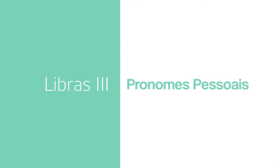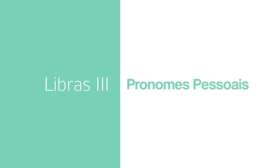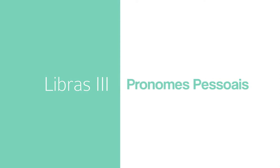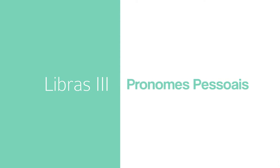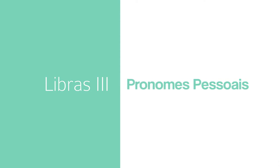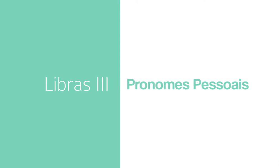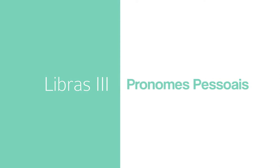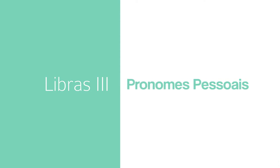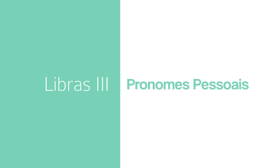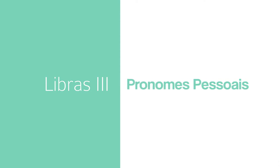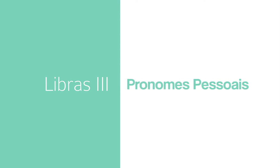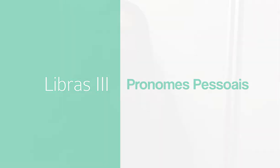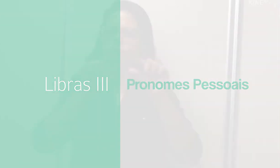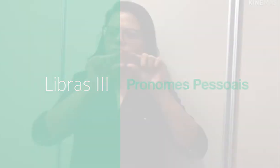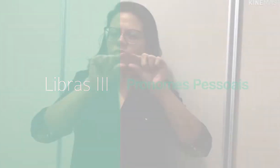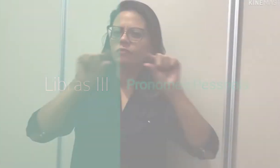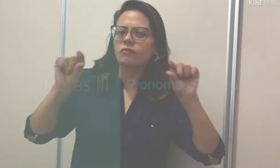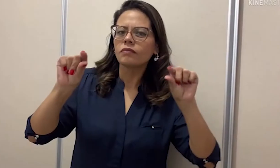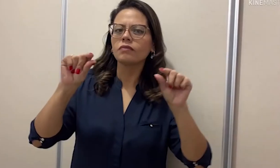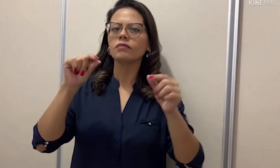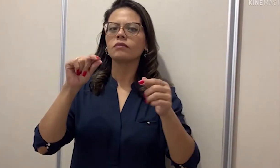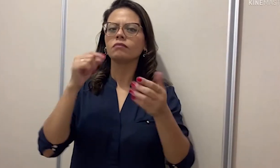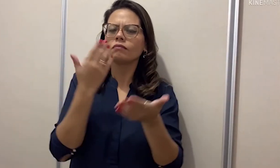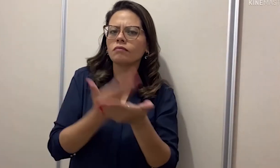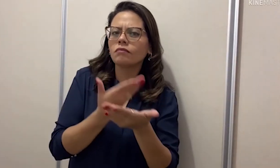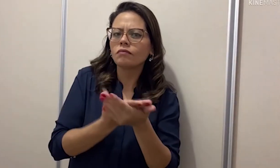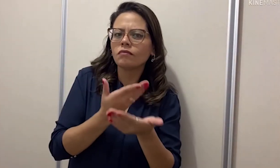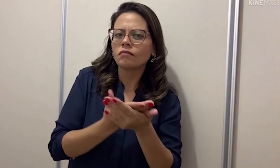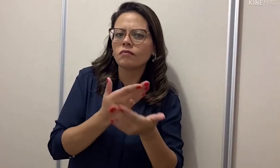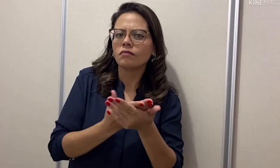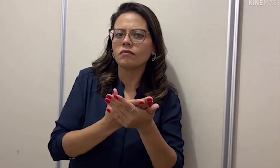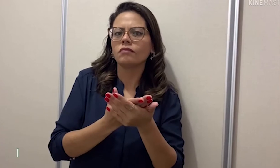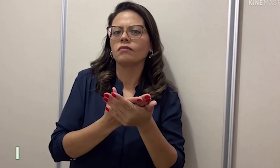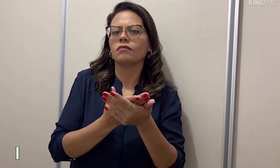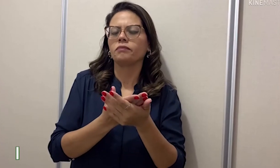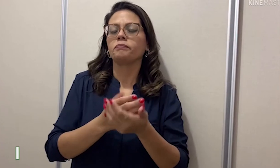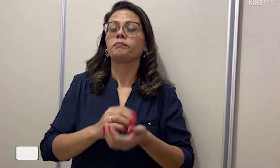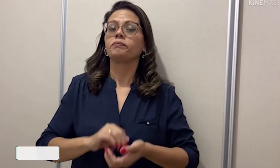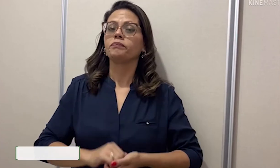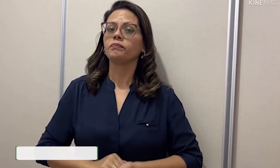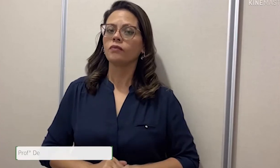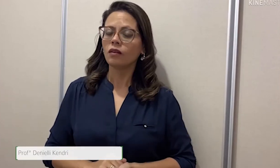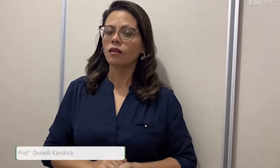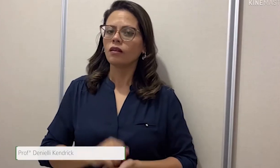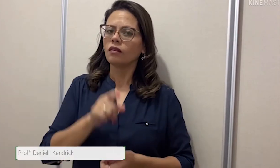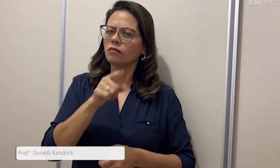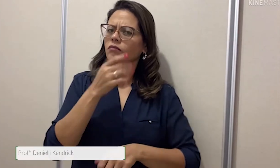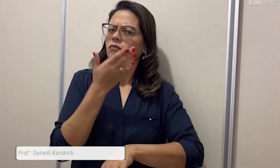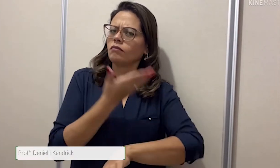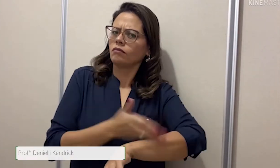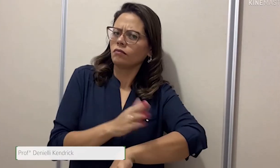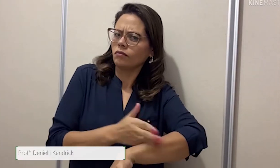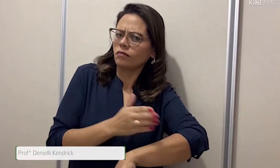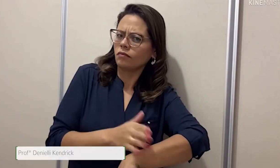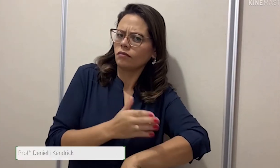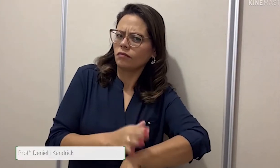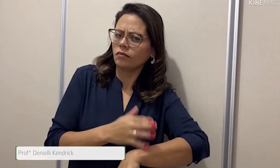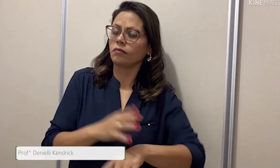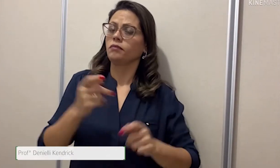Olá! Vamos estudar essas frases agora, para